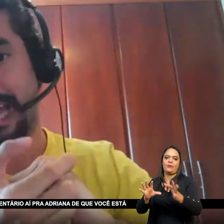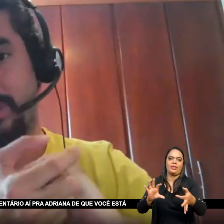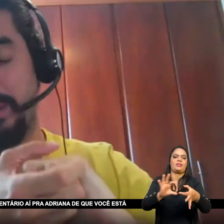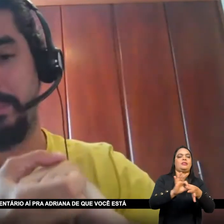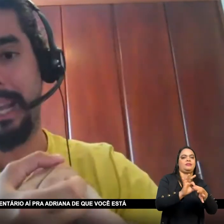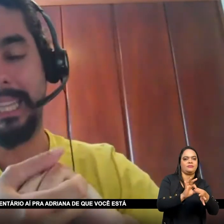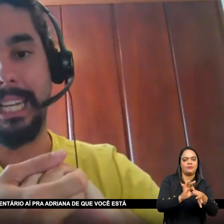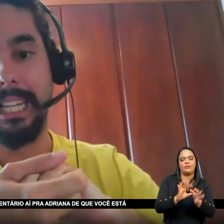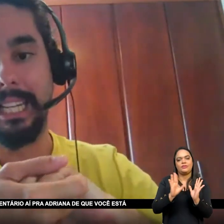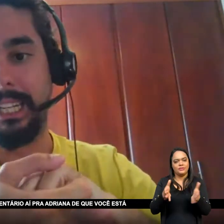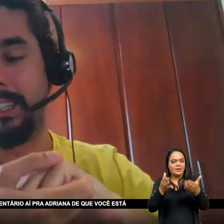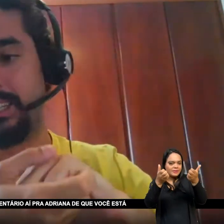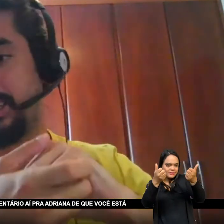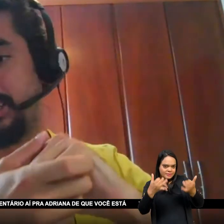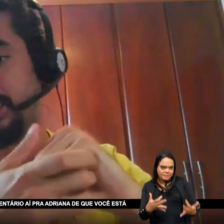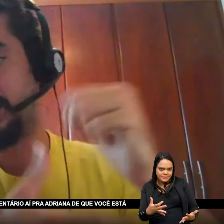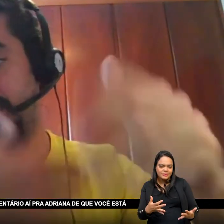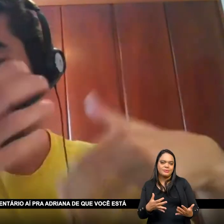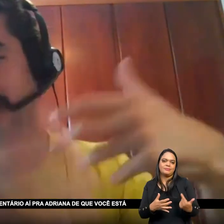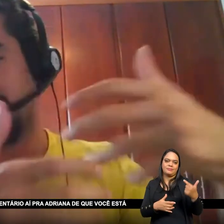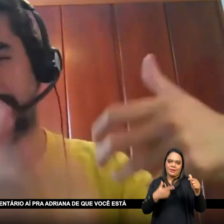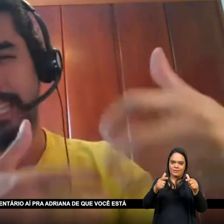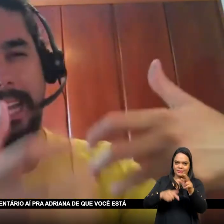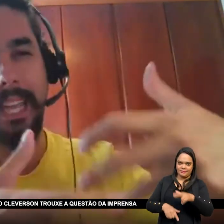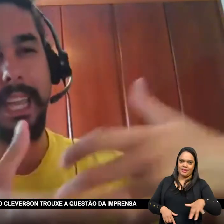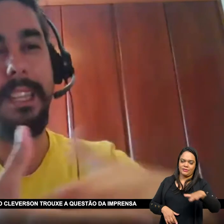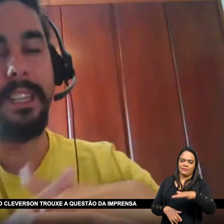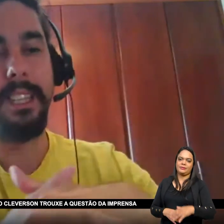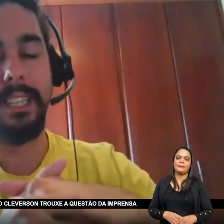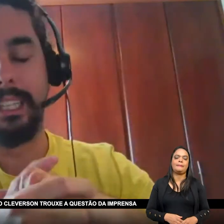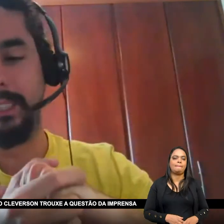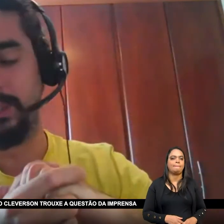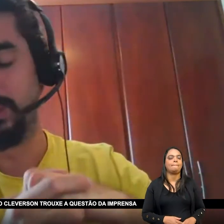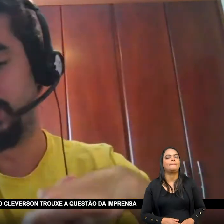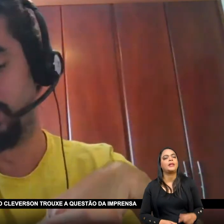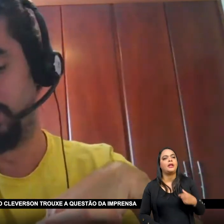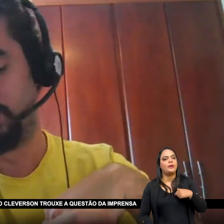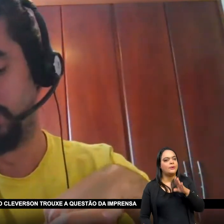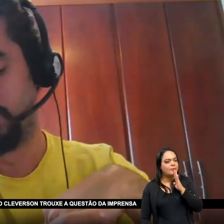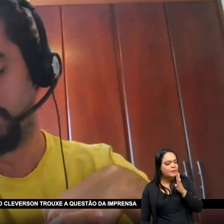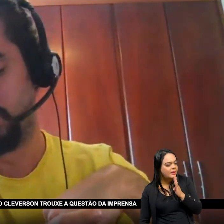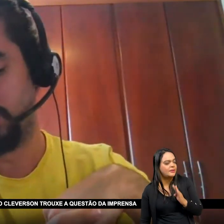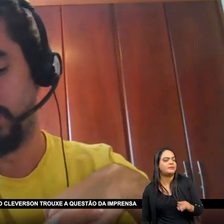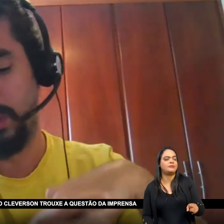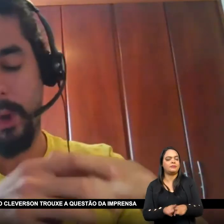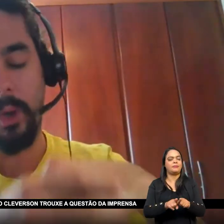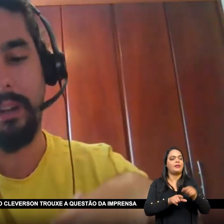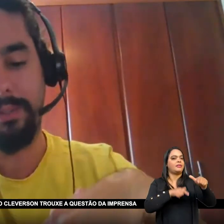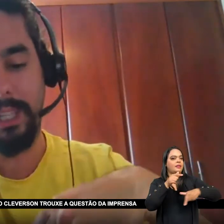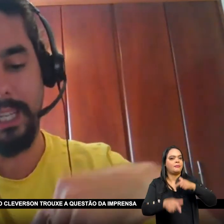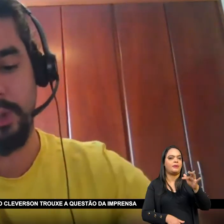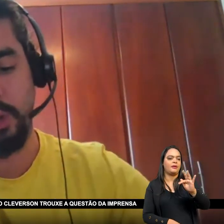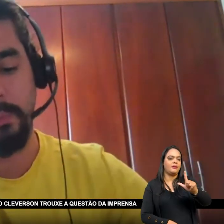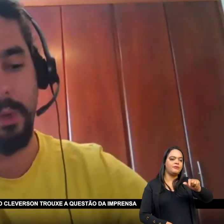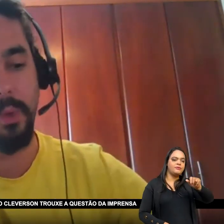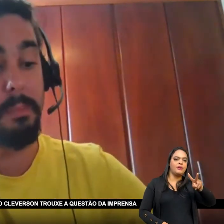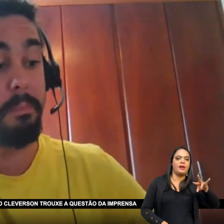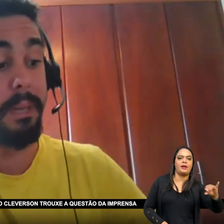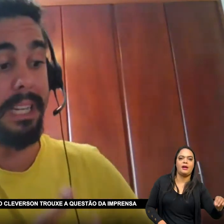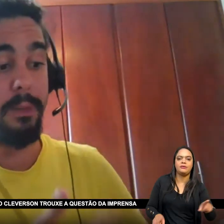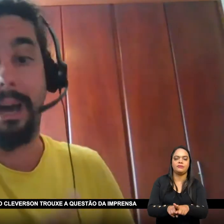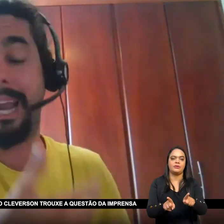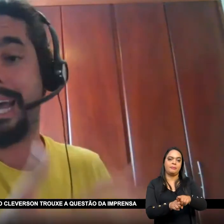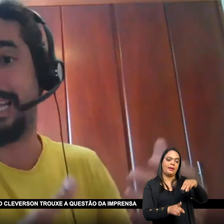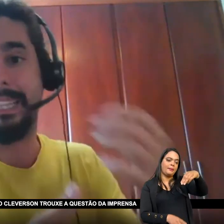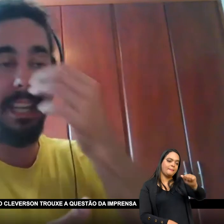Um comentário Para a Adriana De que Você está Reeditando Uma biografia Sobre o